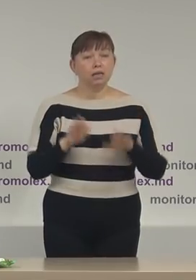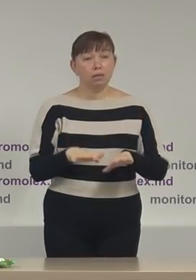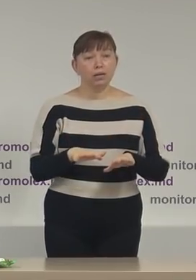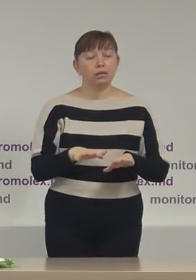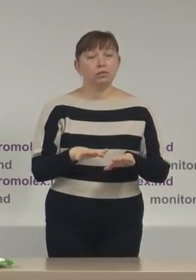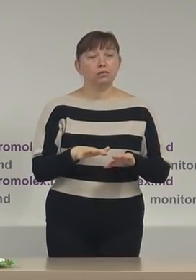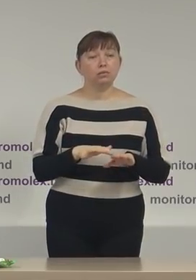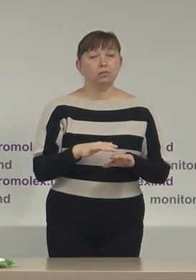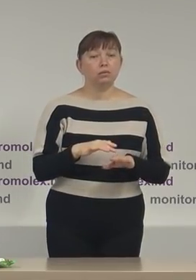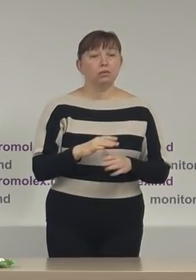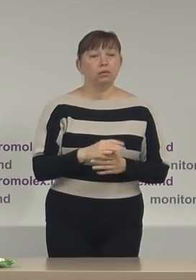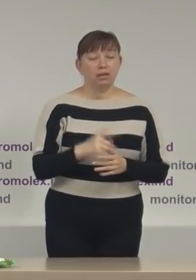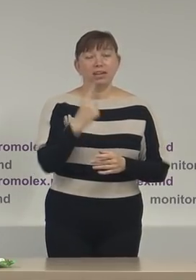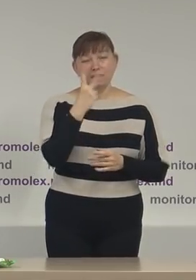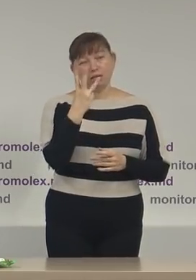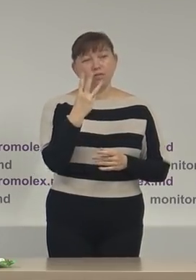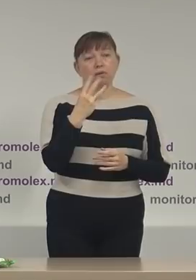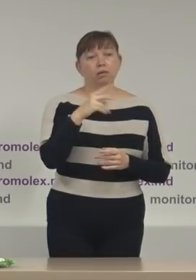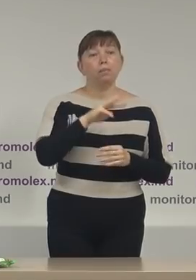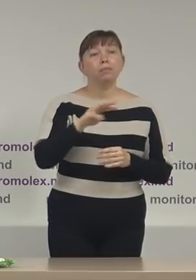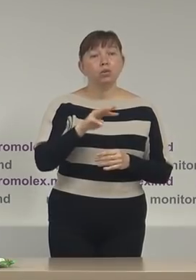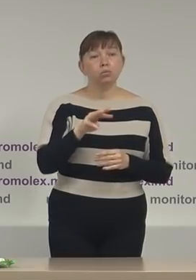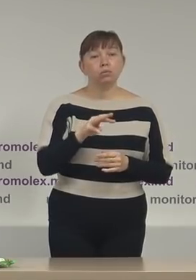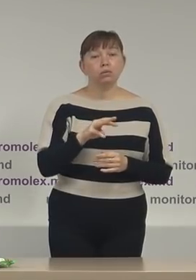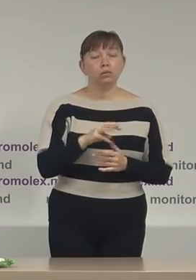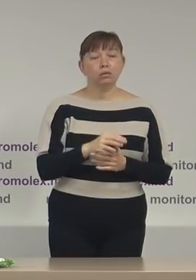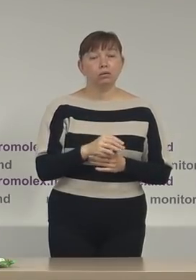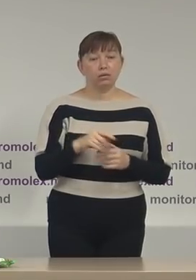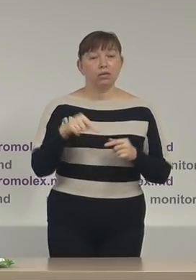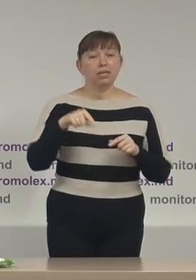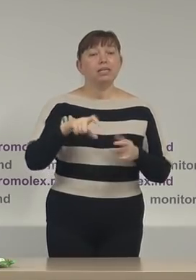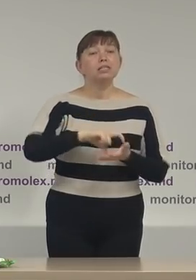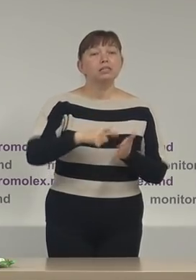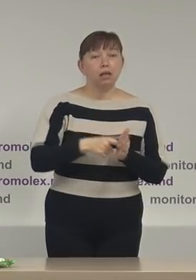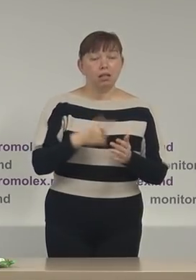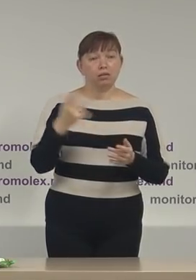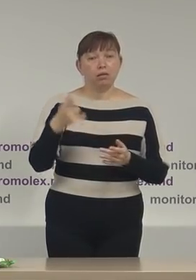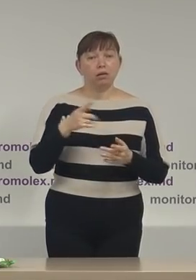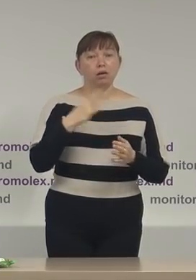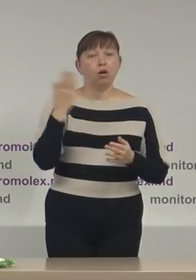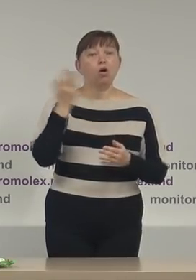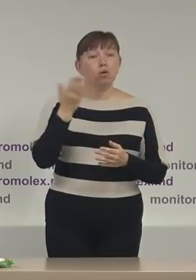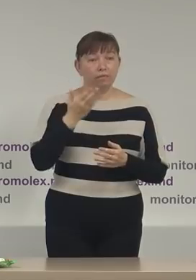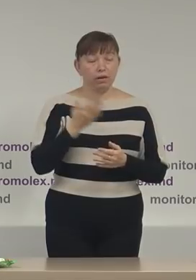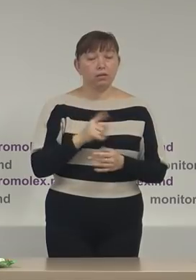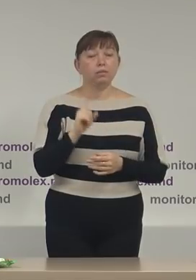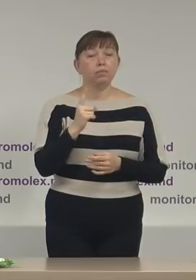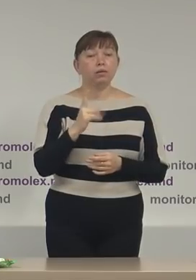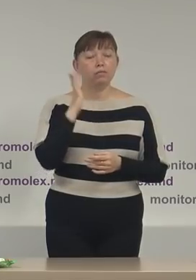pentru încă câteva minute în sala de conferințe pentru că